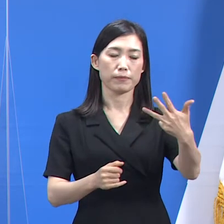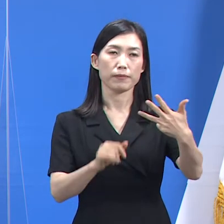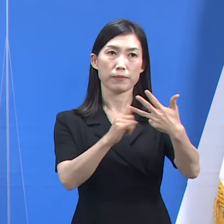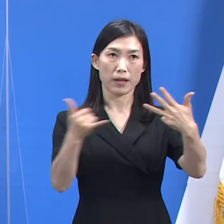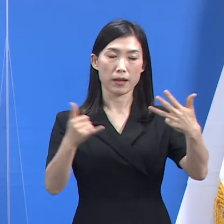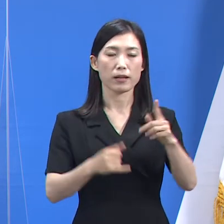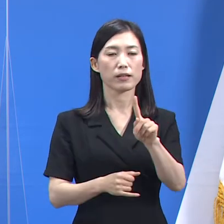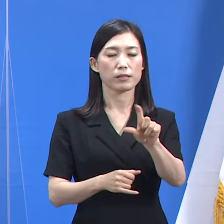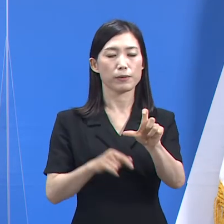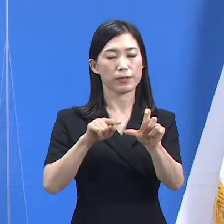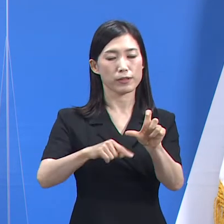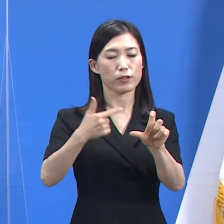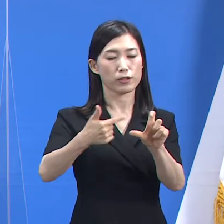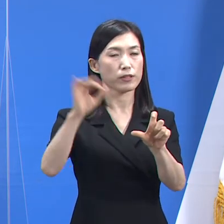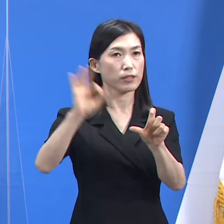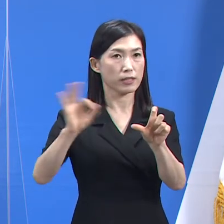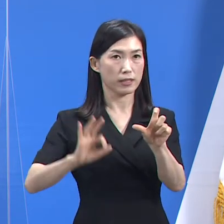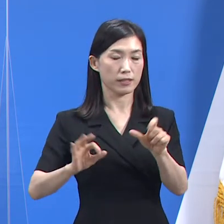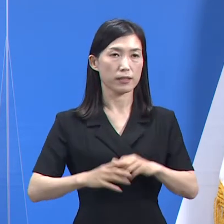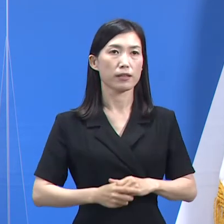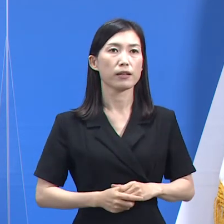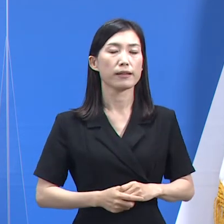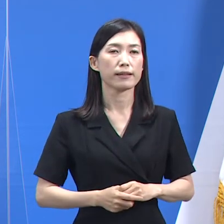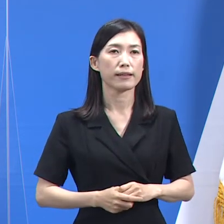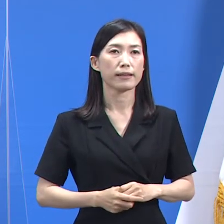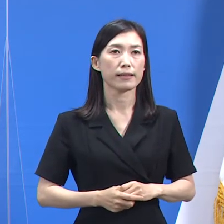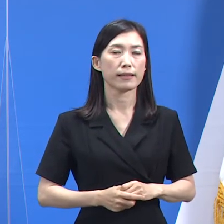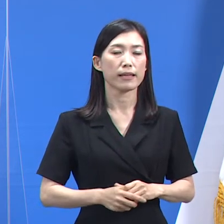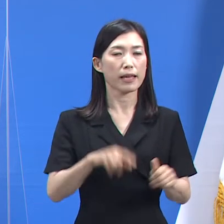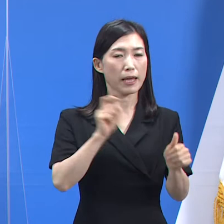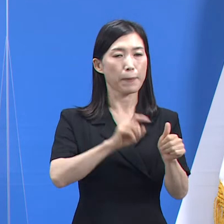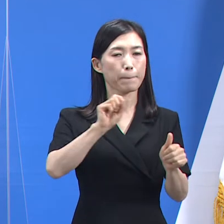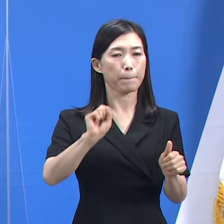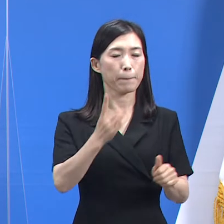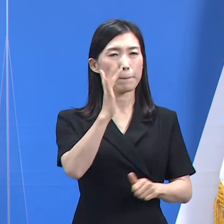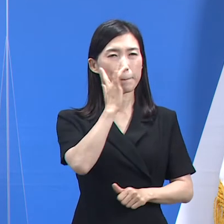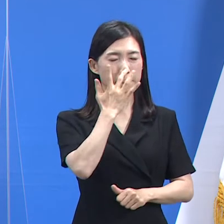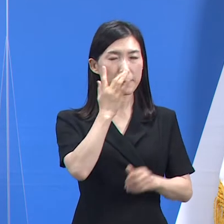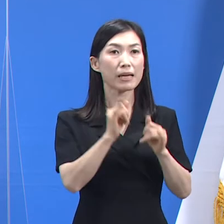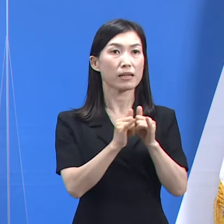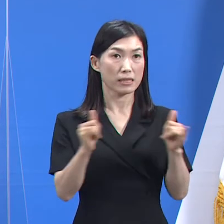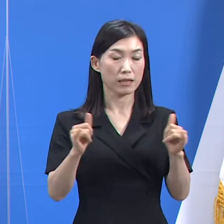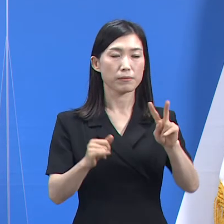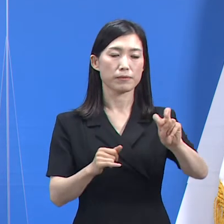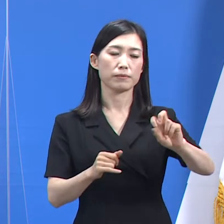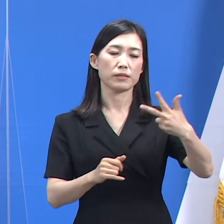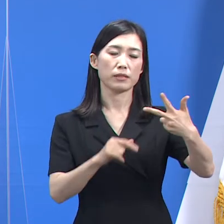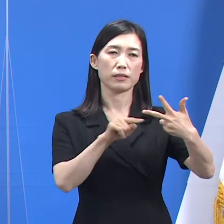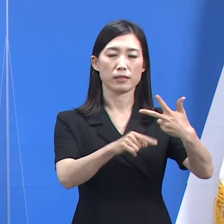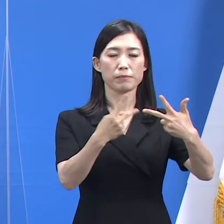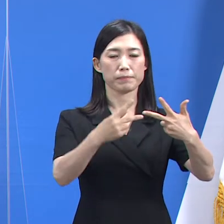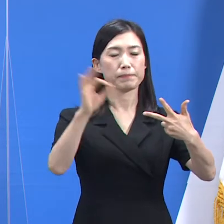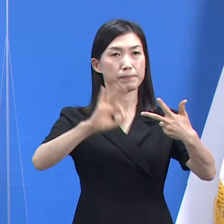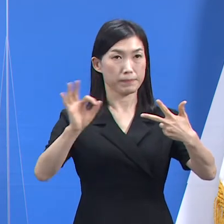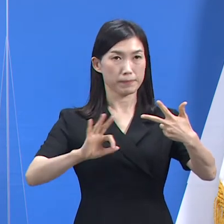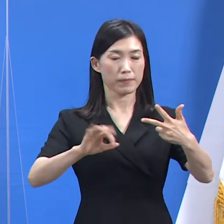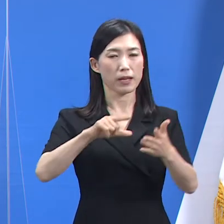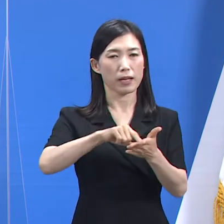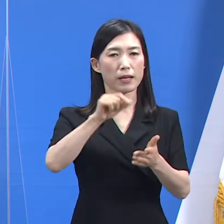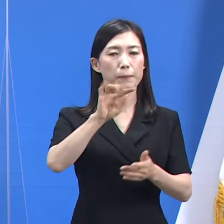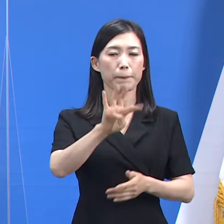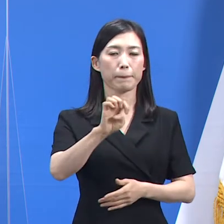15.6%를 차지합니다. 감염 경로를 알 수 없는 확진자는 27.2%인